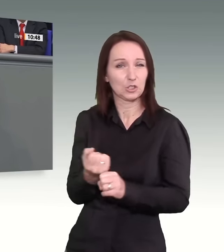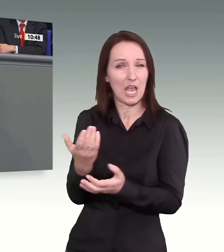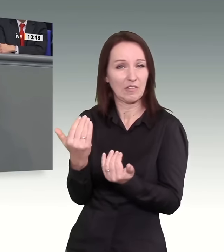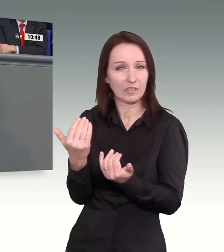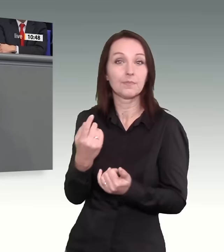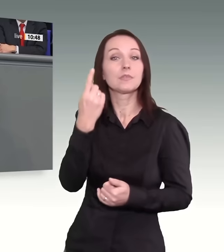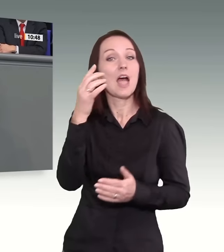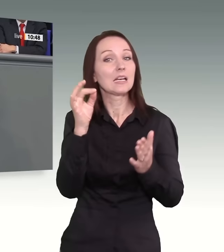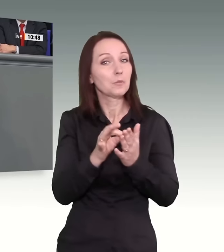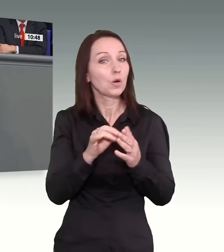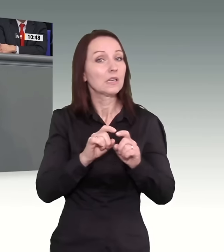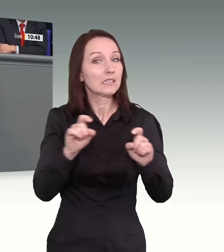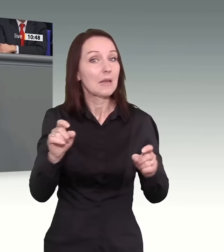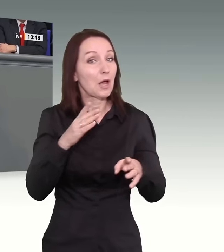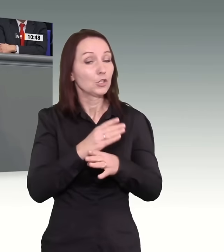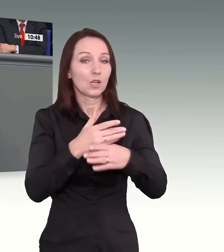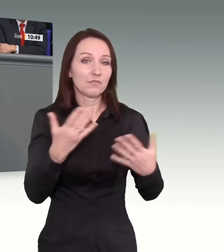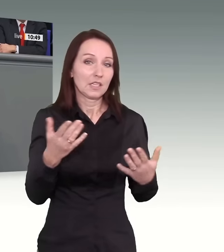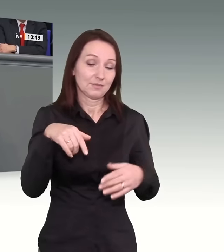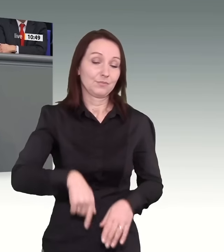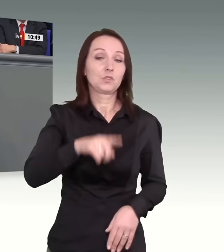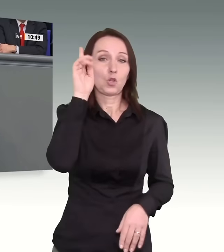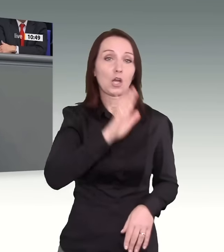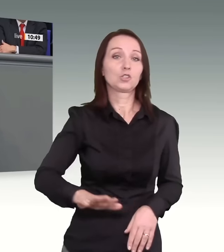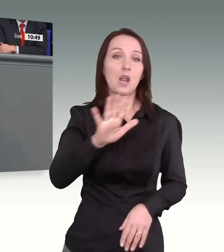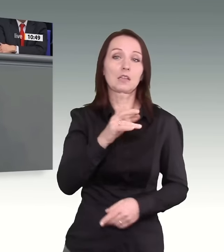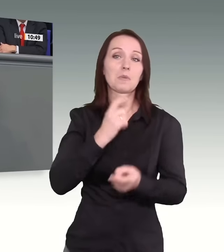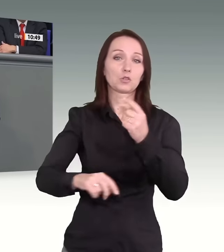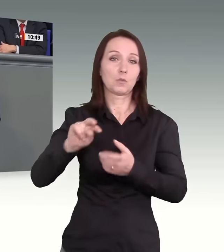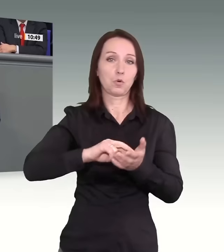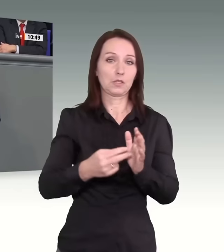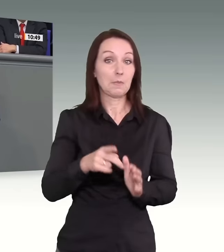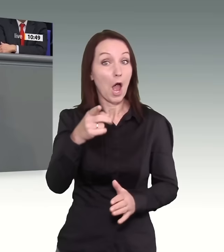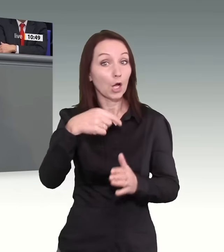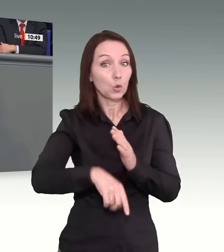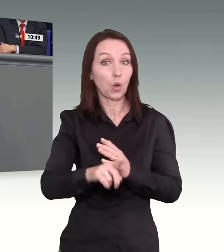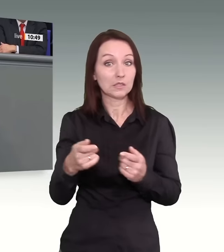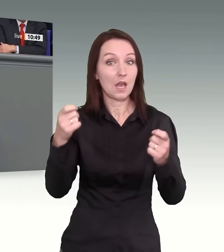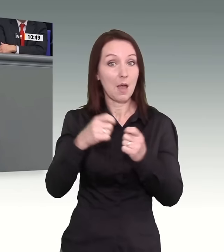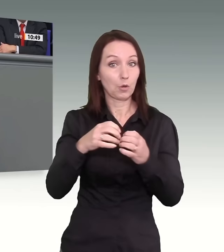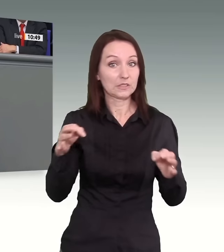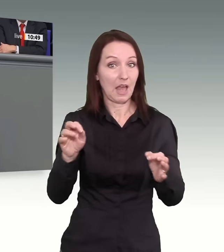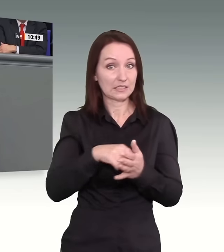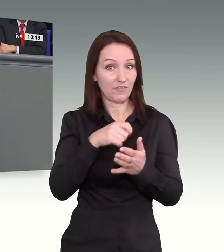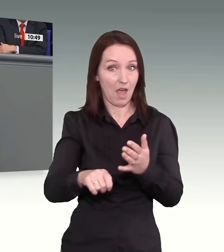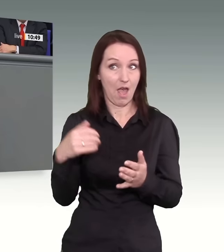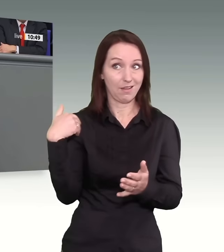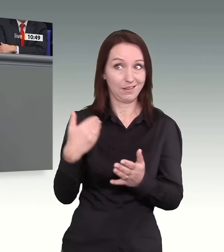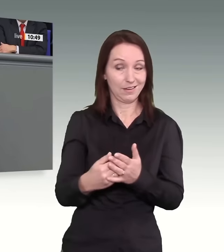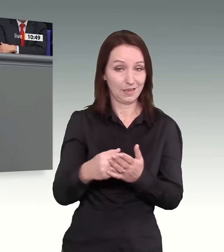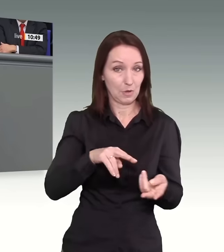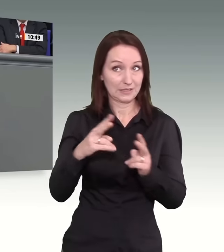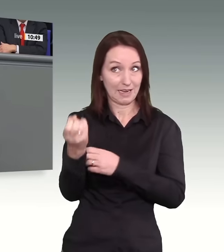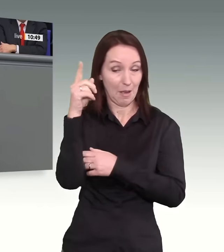Migrationspolitik in Deutschland. Und das doch nicht seit der Bundestagswahl. Machen wir uns doch ehrlich, die Migrationspolitik ist doch nicht seit der Bundestagswahl